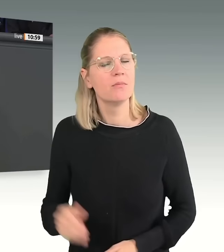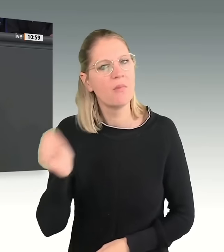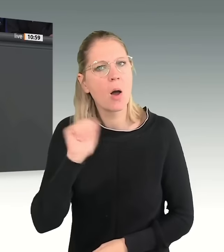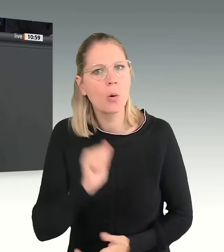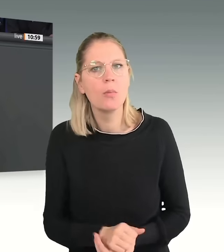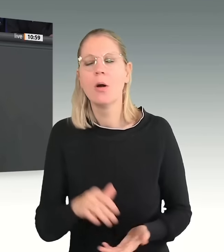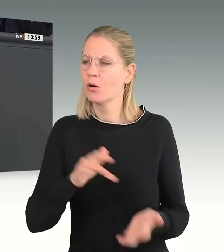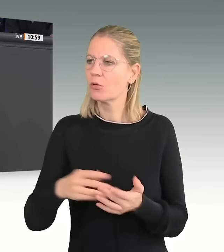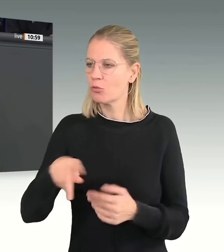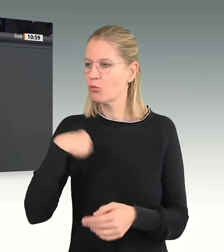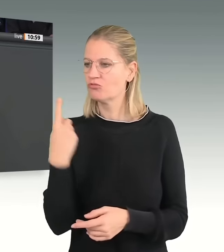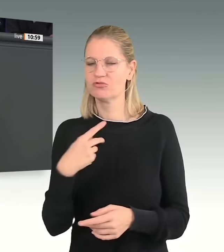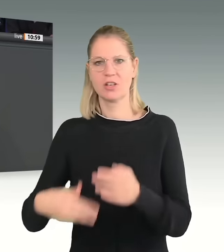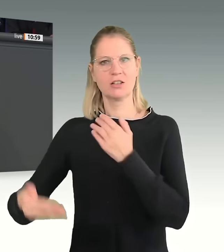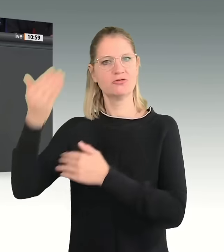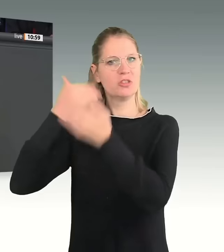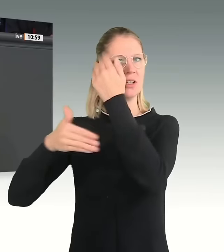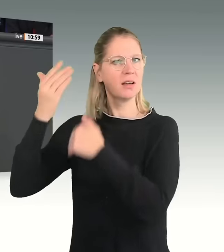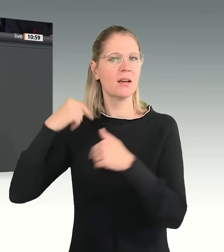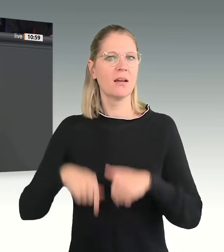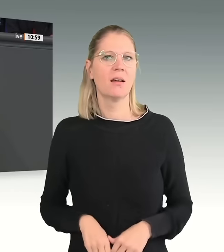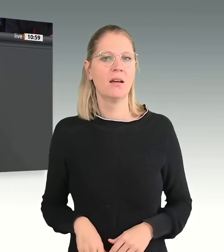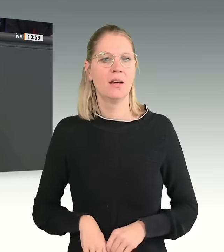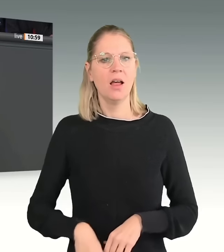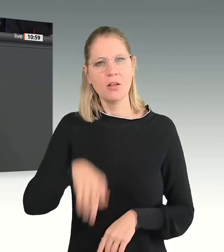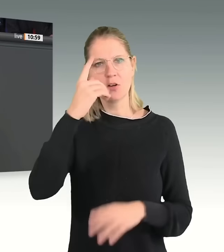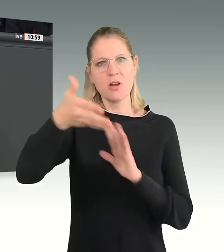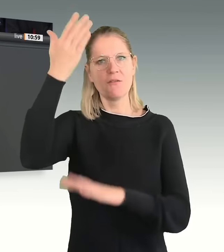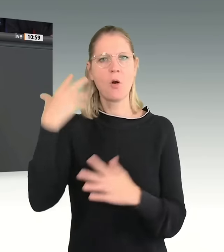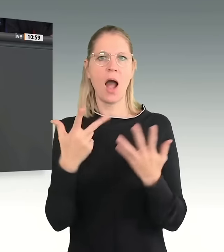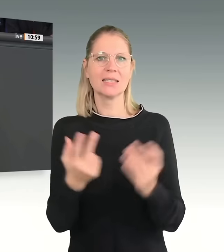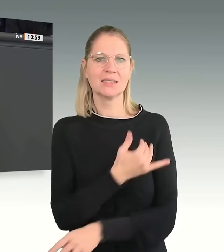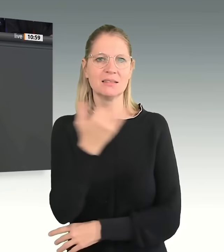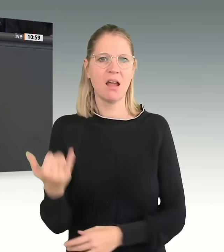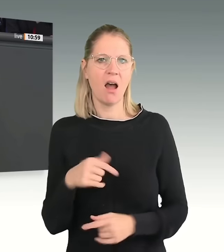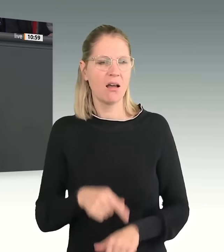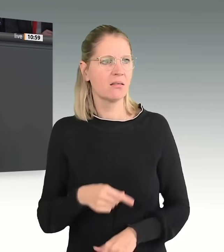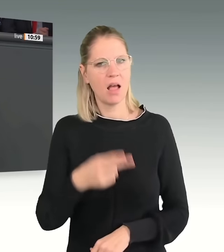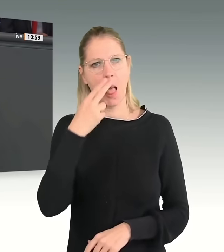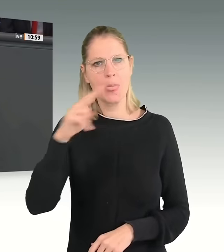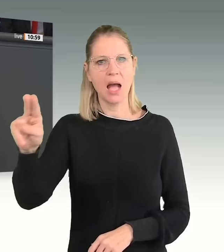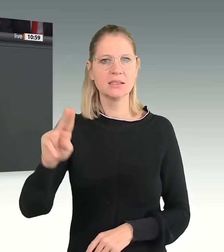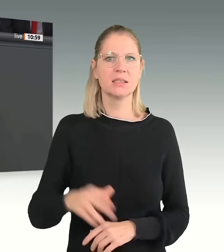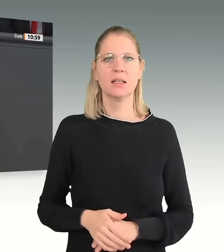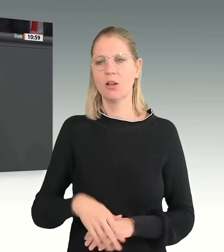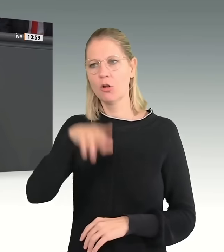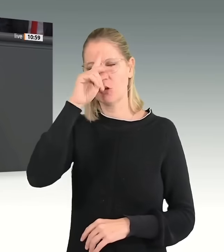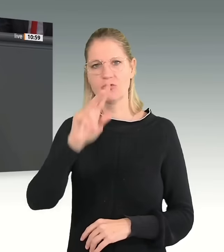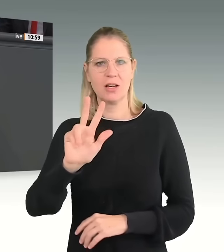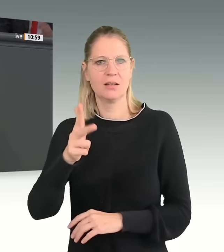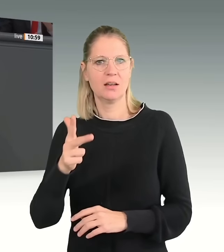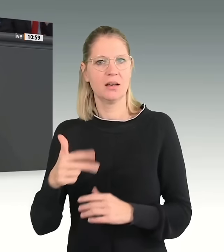liegt eben in unserer Geschichte. Liegt in Deutschland vor 80 Jahren in den Gräueln von Nazideutschland und dem Dritten Reich.